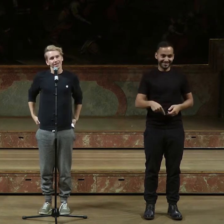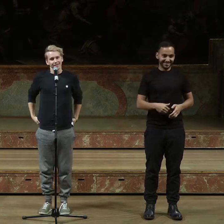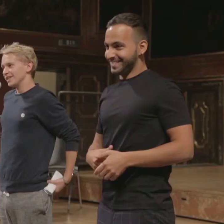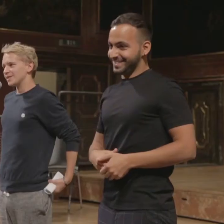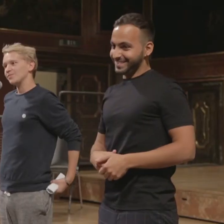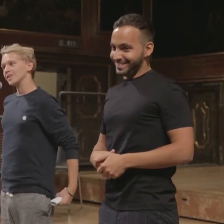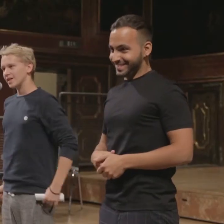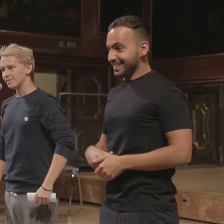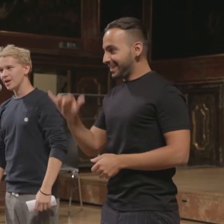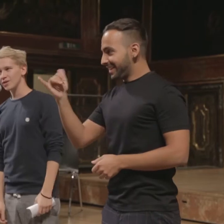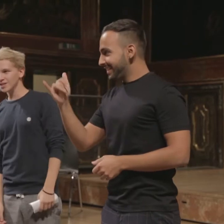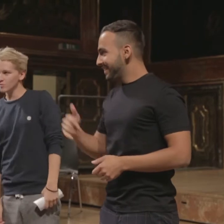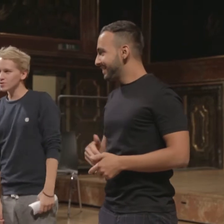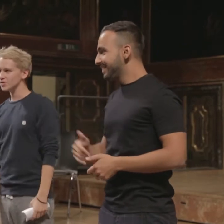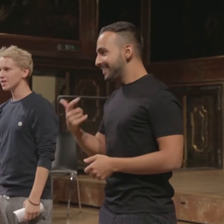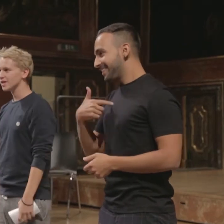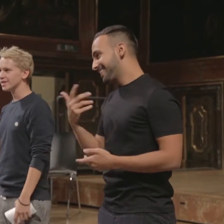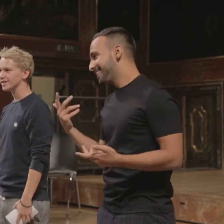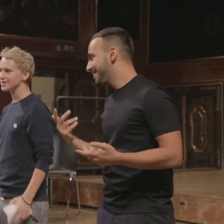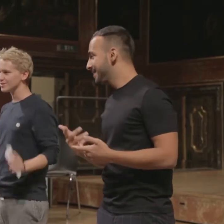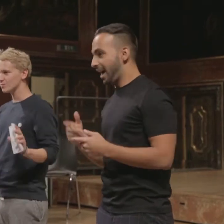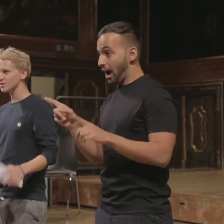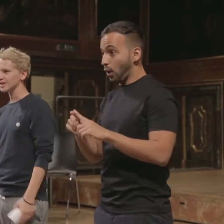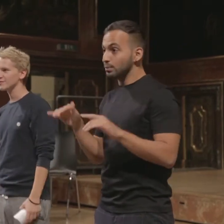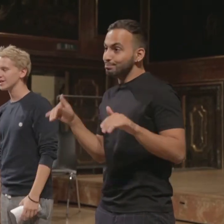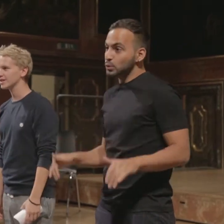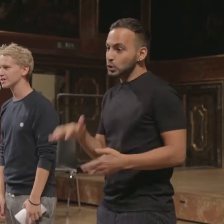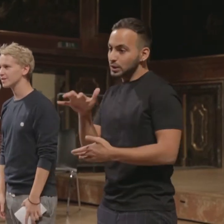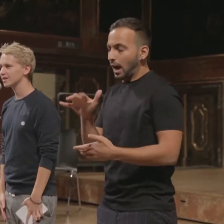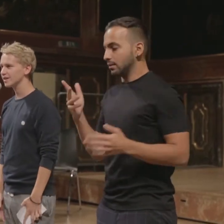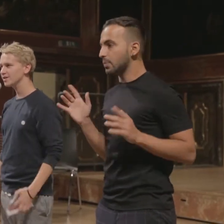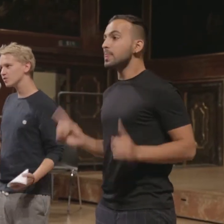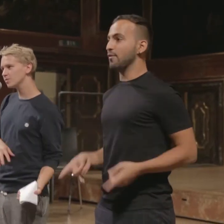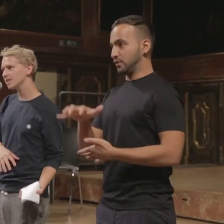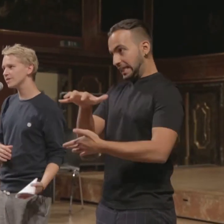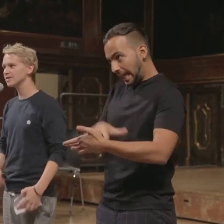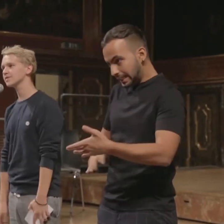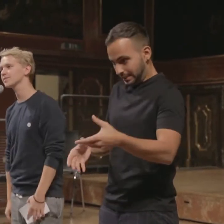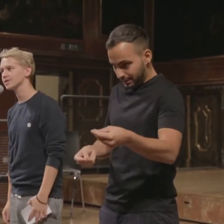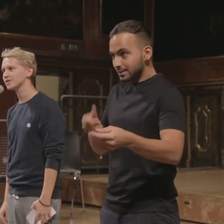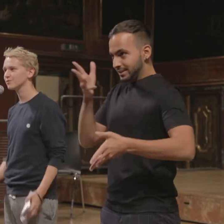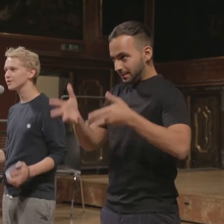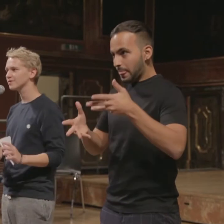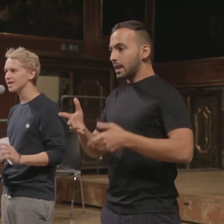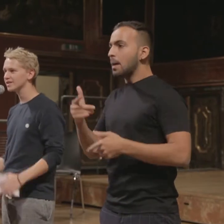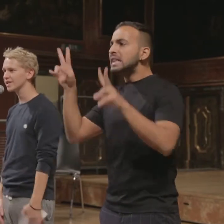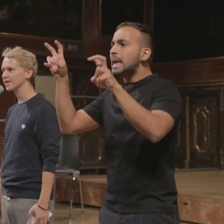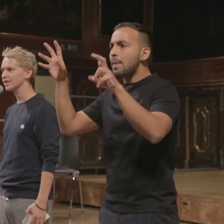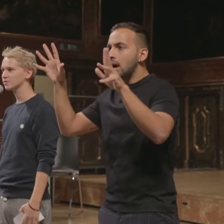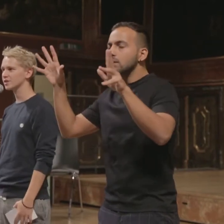Ja, auch ich muss einen Text, muss, darf einen Text machen, der nicht zum Thema ist, sondern für das Finale dann eingereicht wurde.